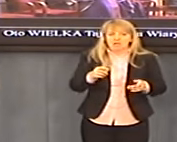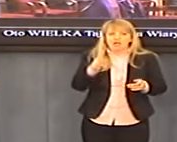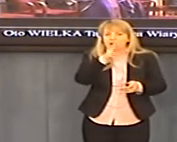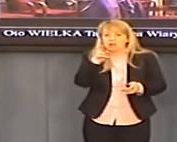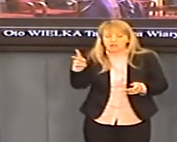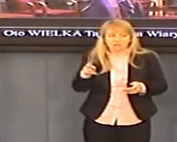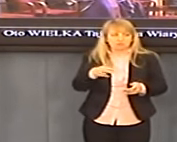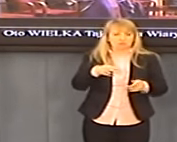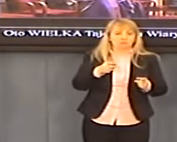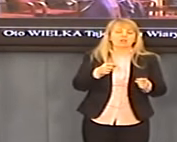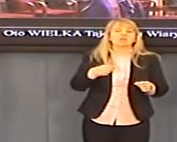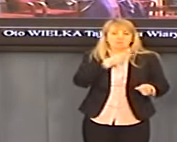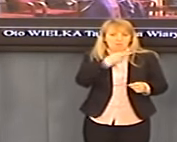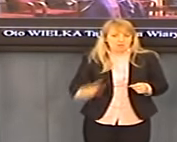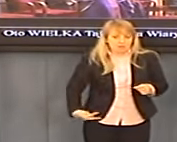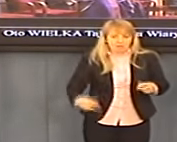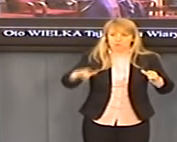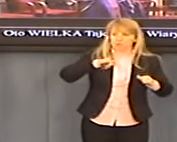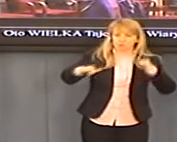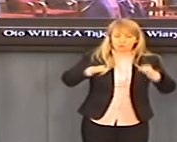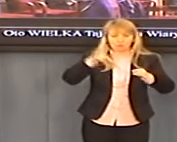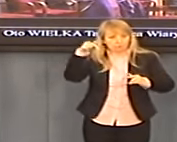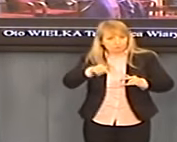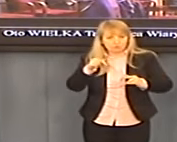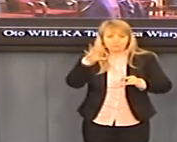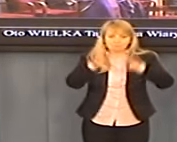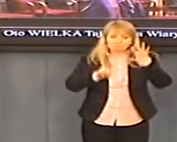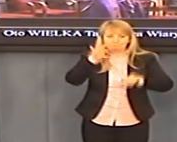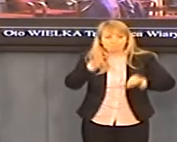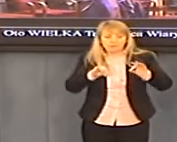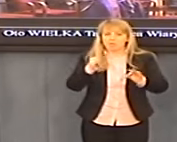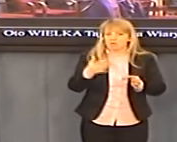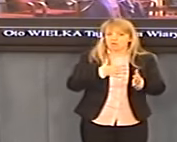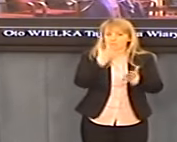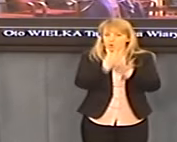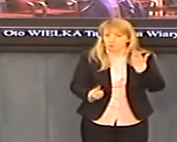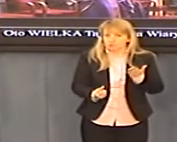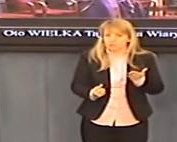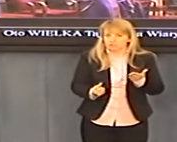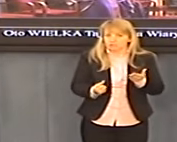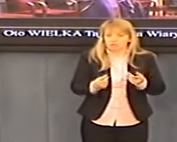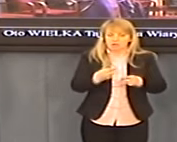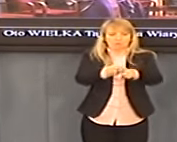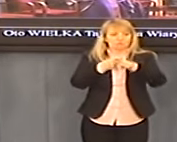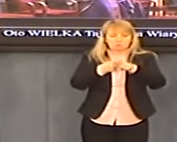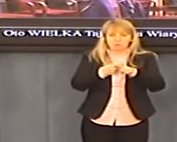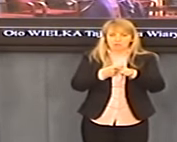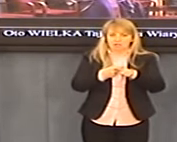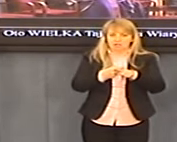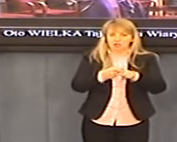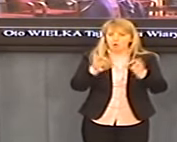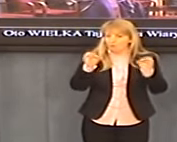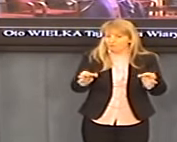przekalkulować, jakie konkretne korzyści odniesie z jakiegoś sojuszu tak oficjalnie